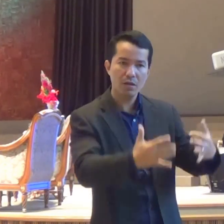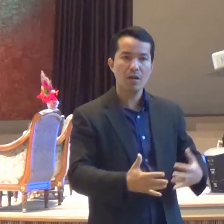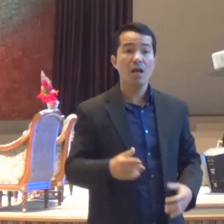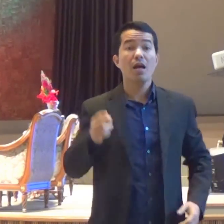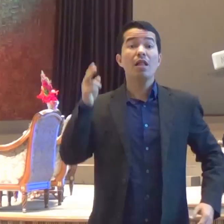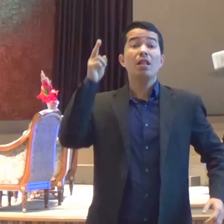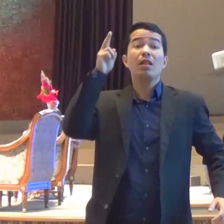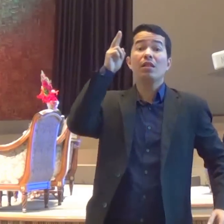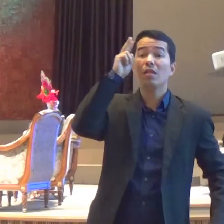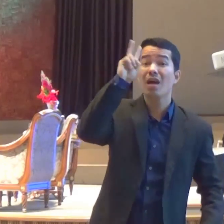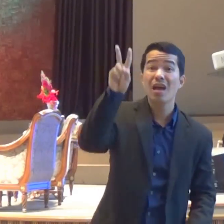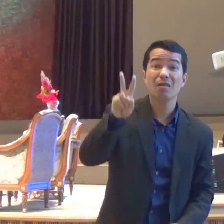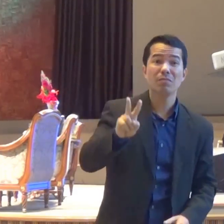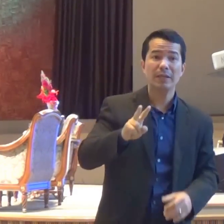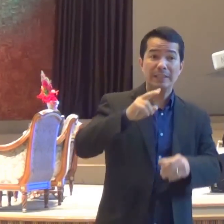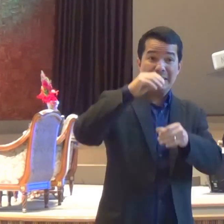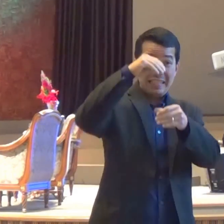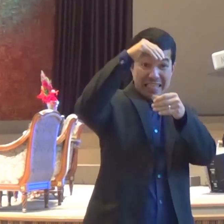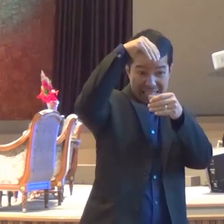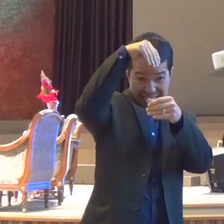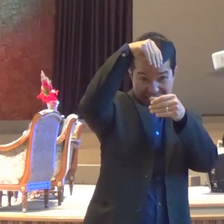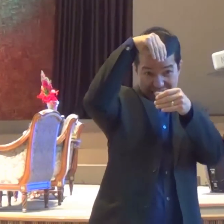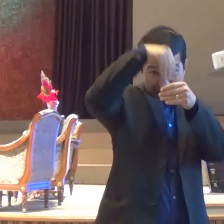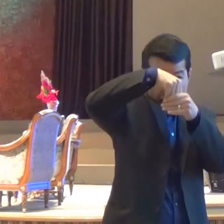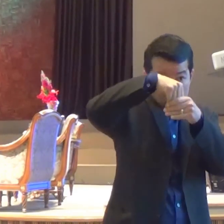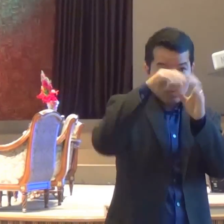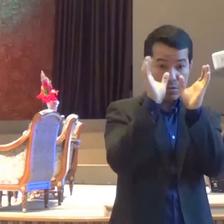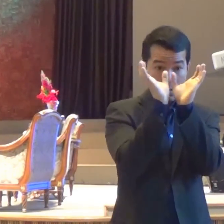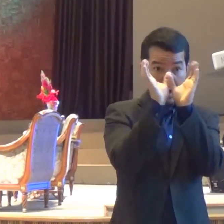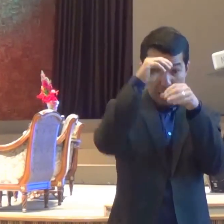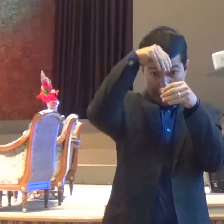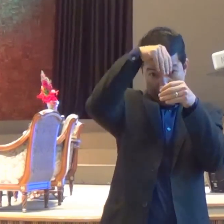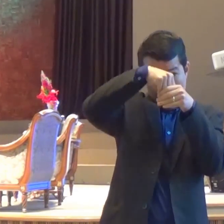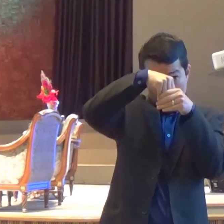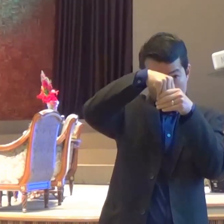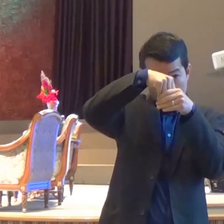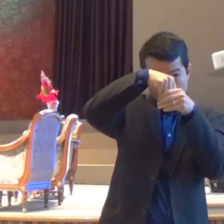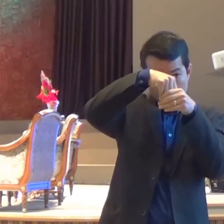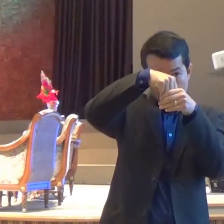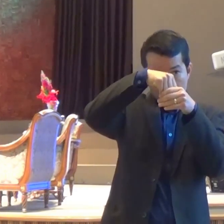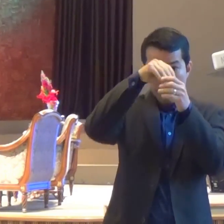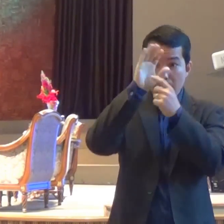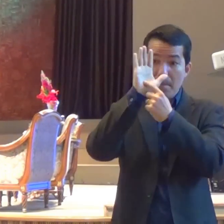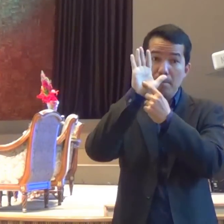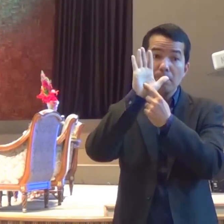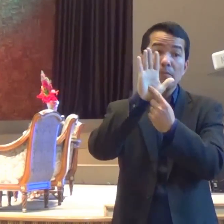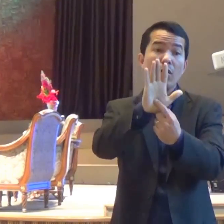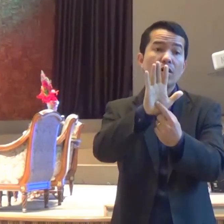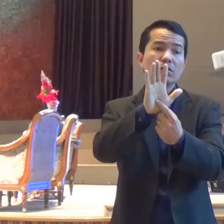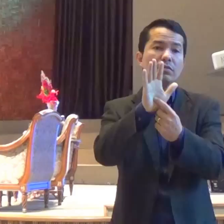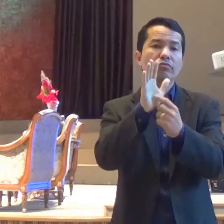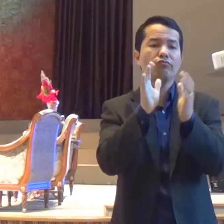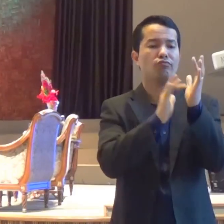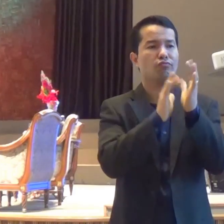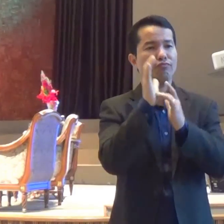significado da nossa fé é repetida através da celebração da ceia do Senhor E é